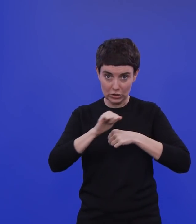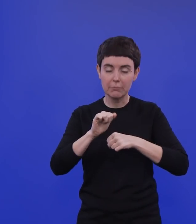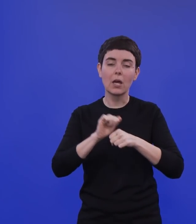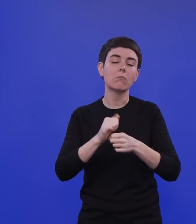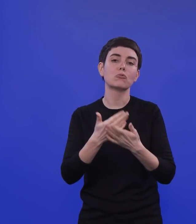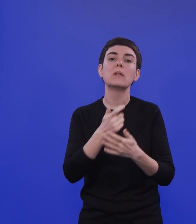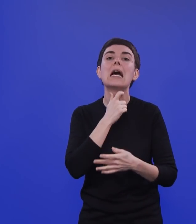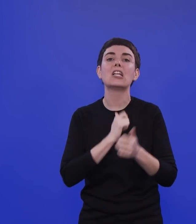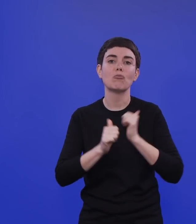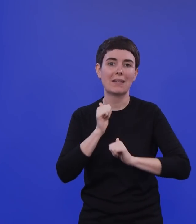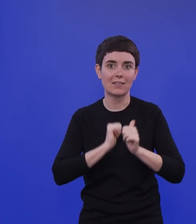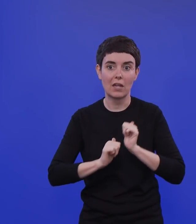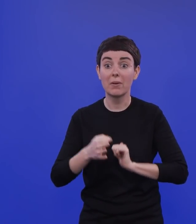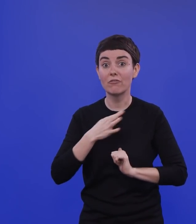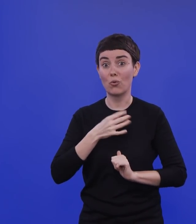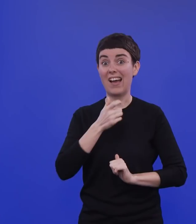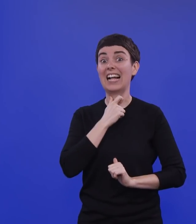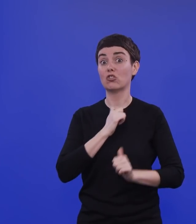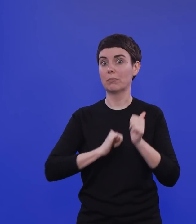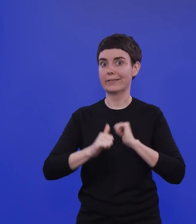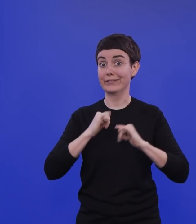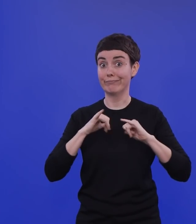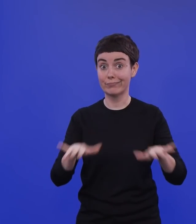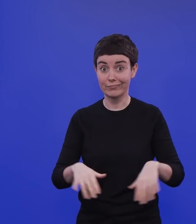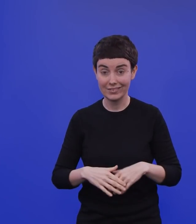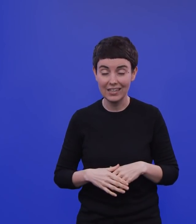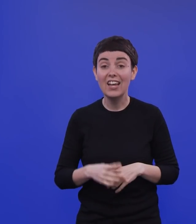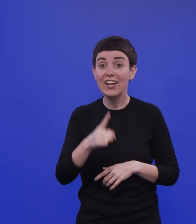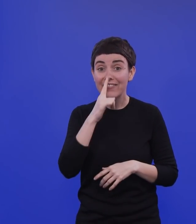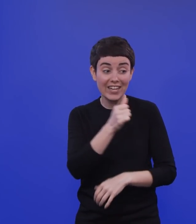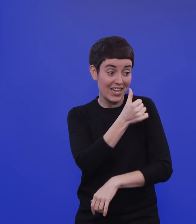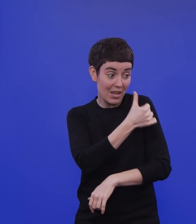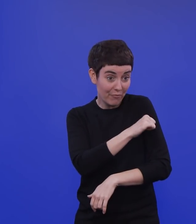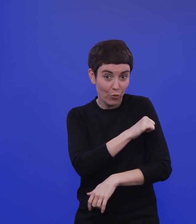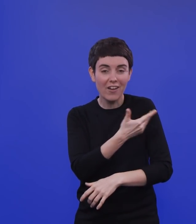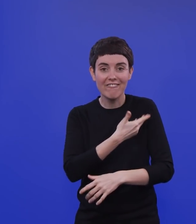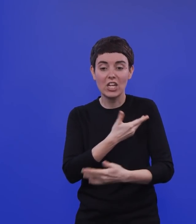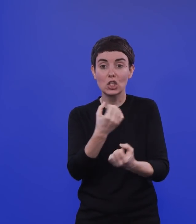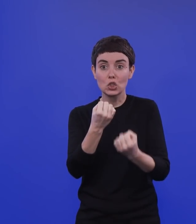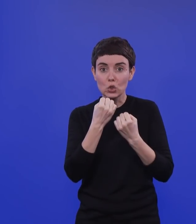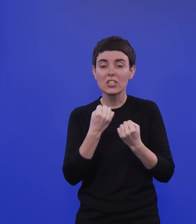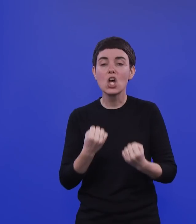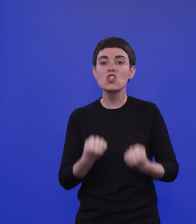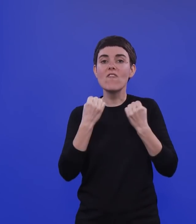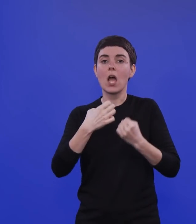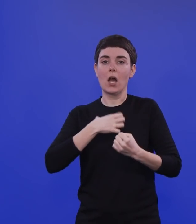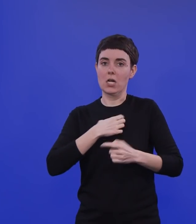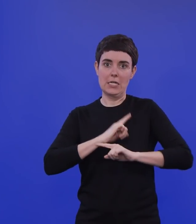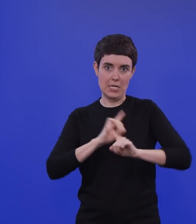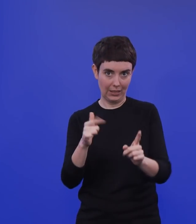uns doch eigentlich interessiert, wenn wir geimpft werden, ist, ob wir gegen den schweren Verlauf geschützt sind. Und da